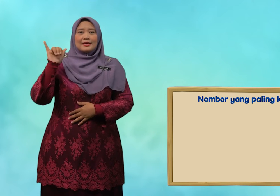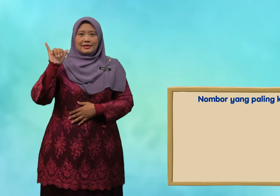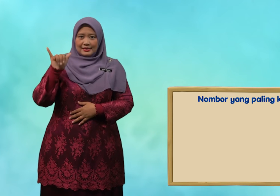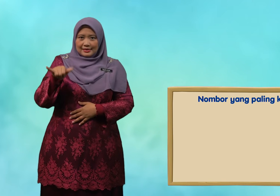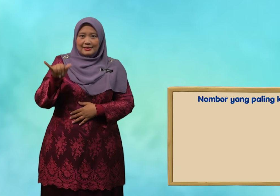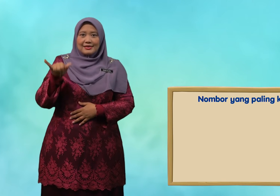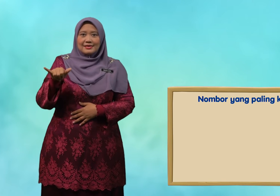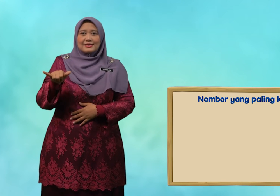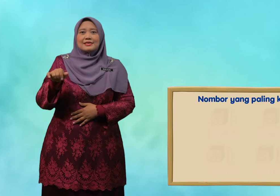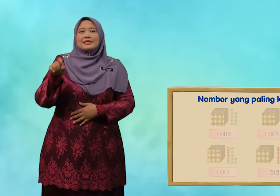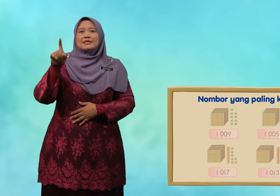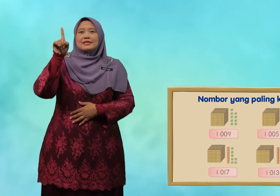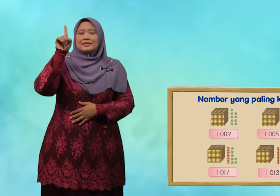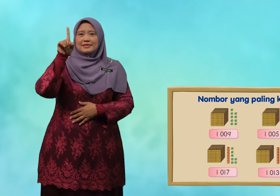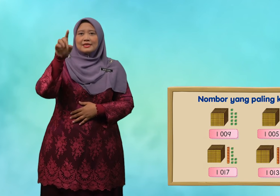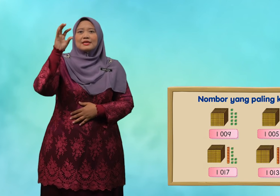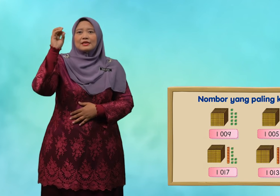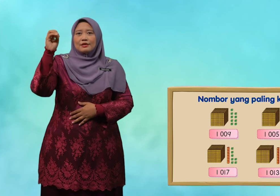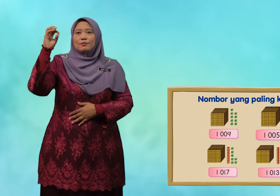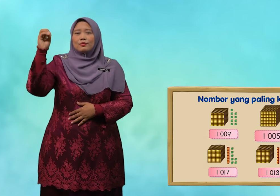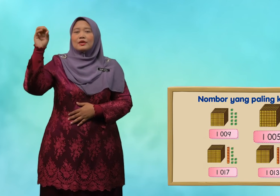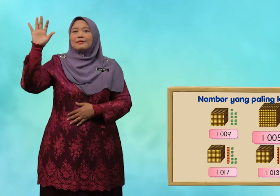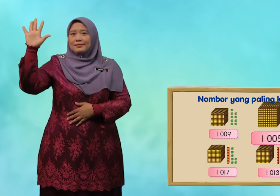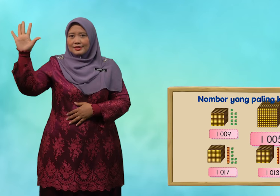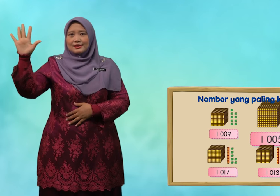ya seribu lima